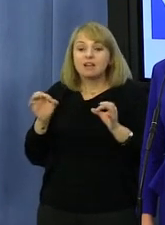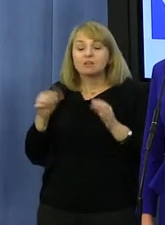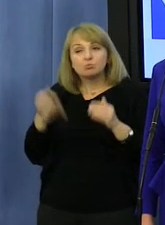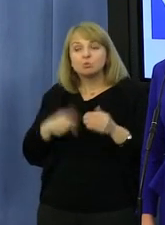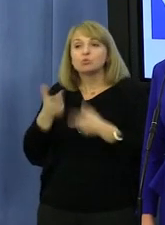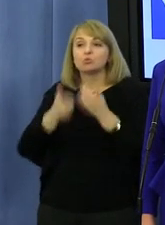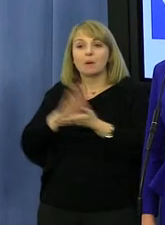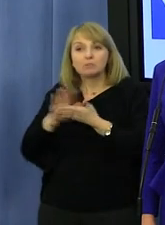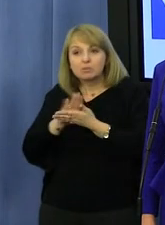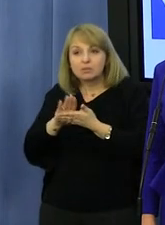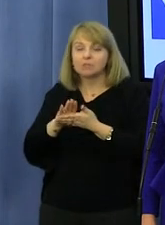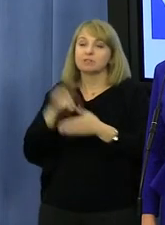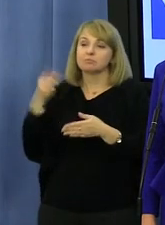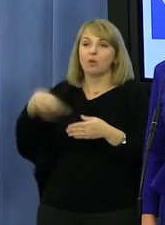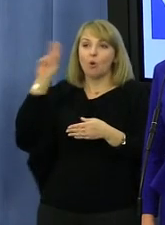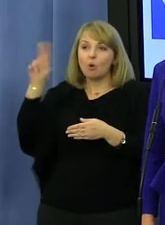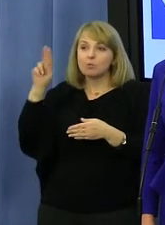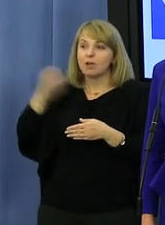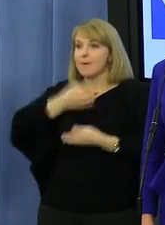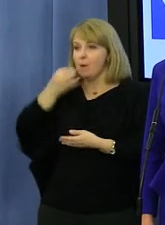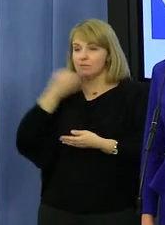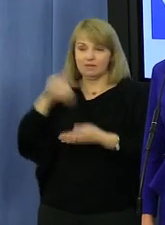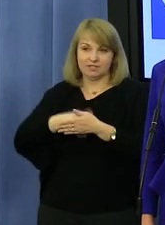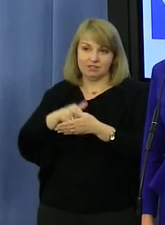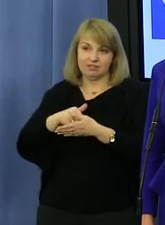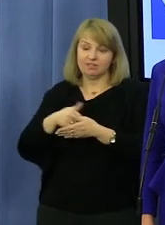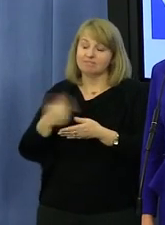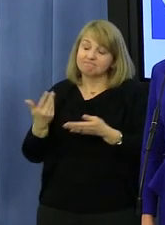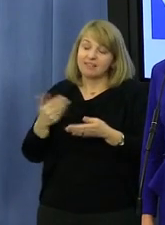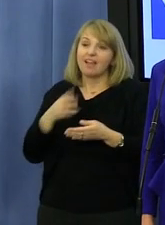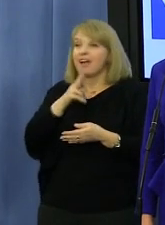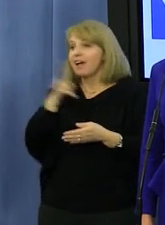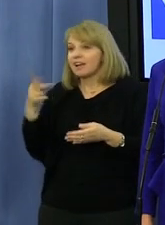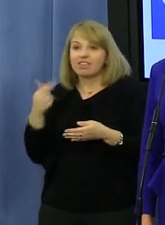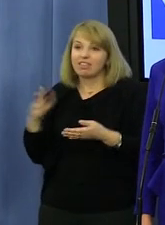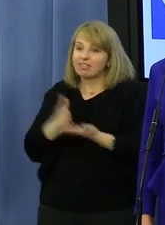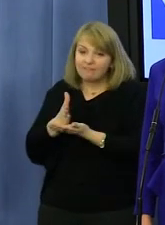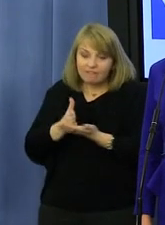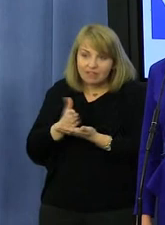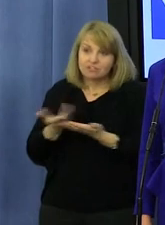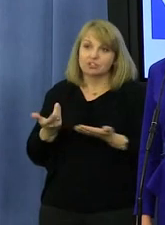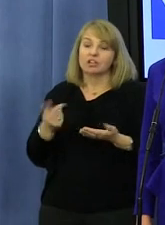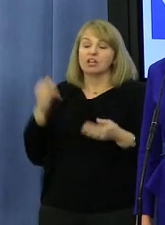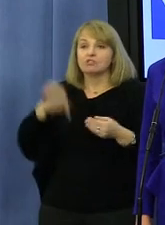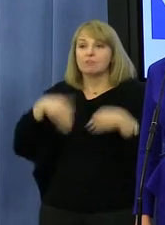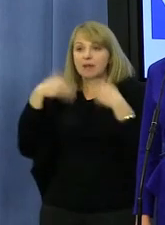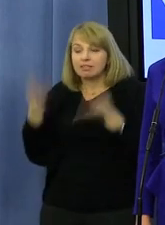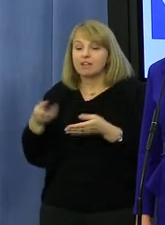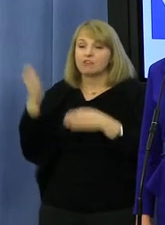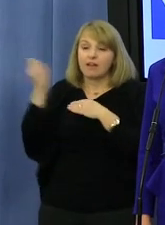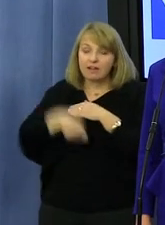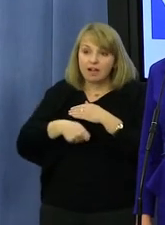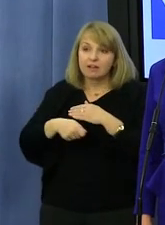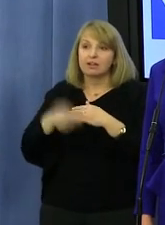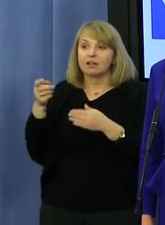będzie wierzył, że to kiedykolwiek, cokolwiek zmieni w jego sposobie jeżdżenia. Trzeba go za to karać. Niech płaci mandaty. On nawet raz zapłacił